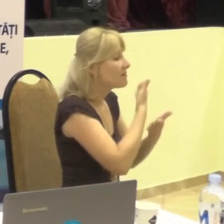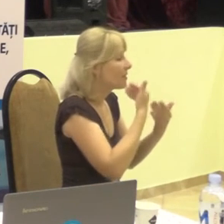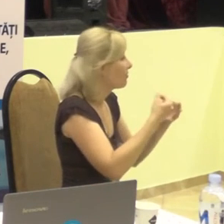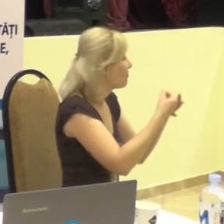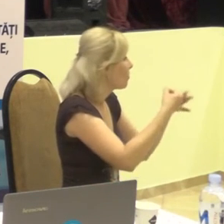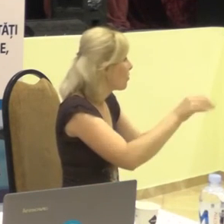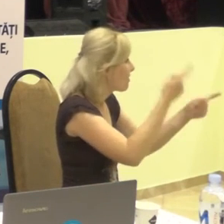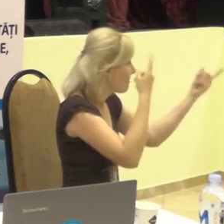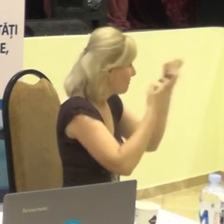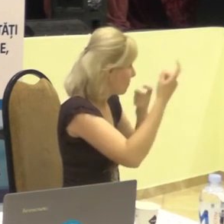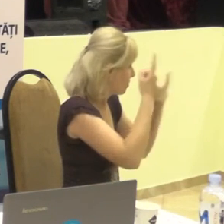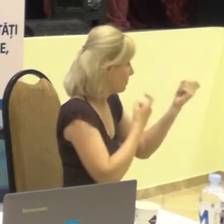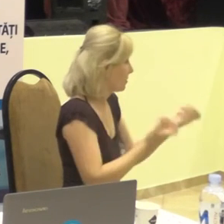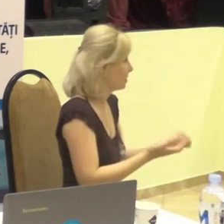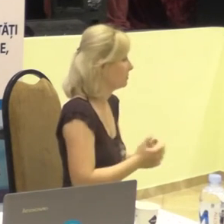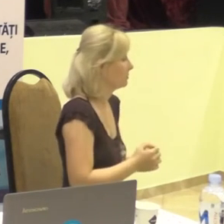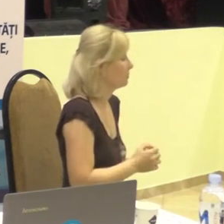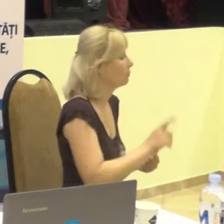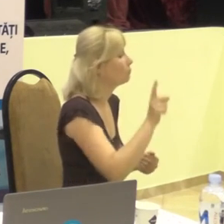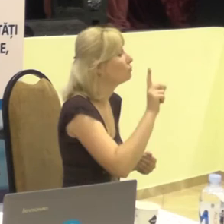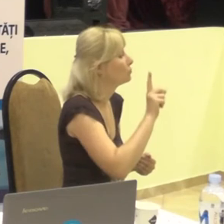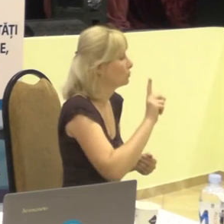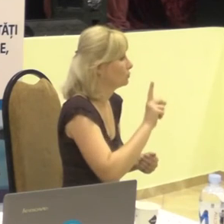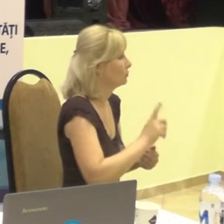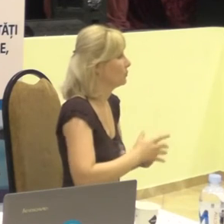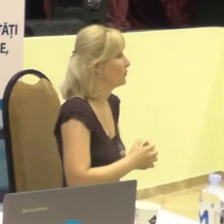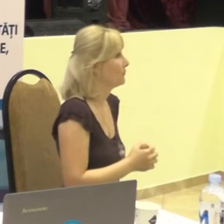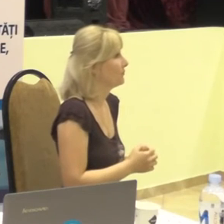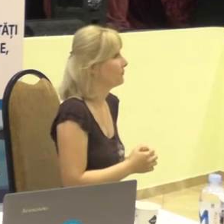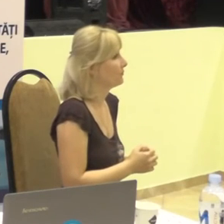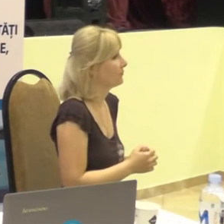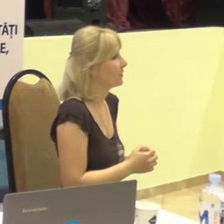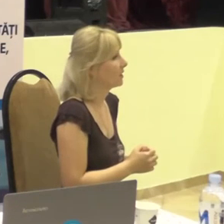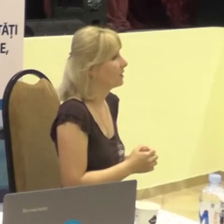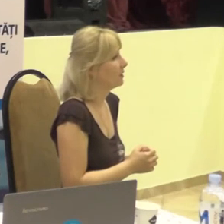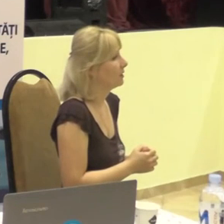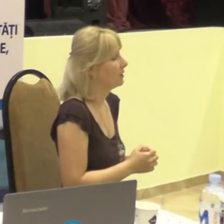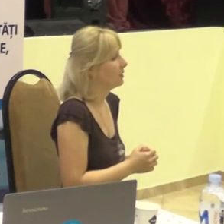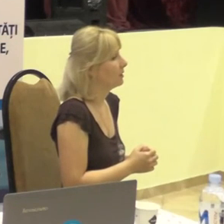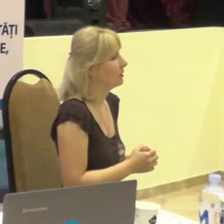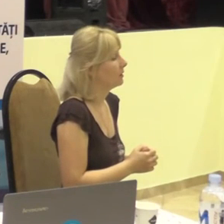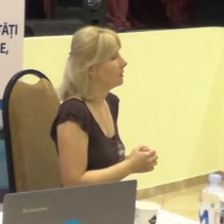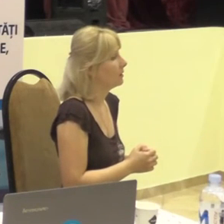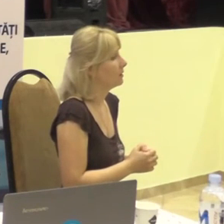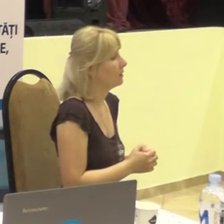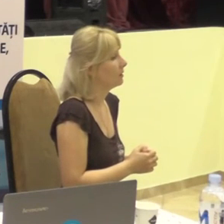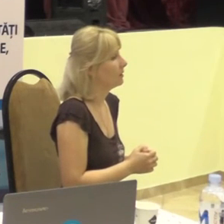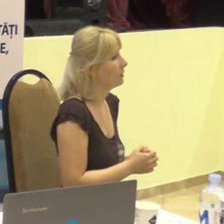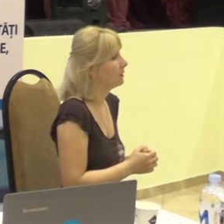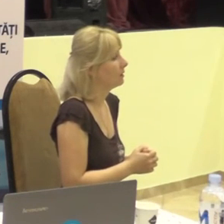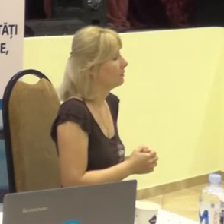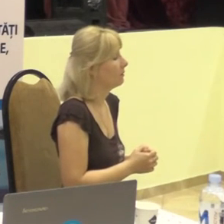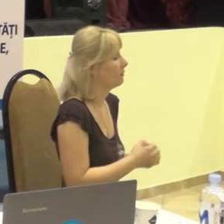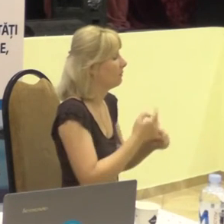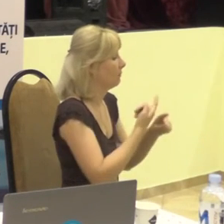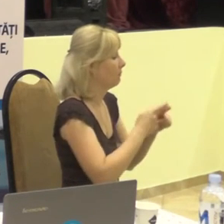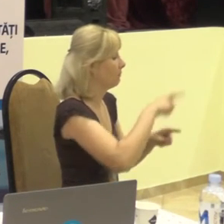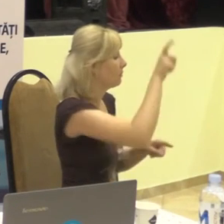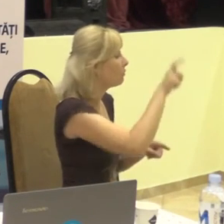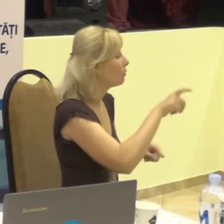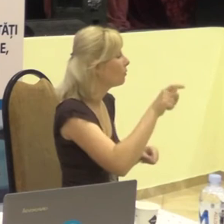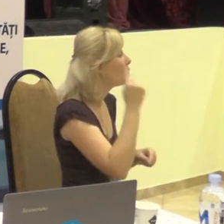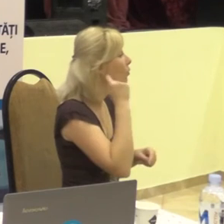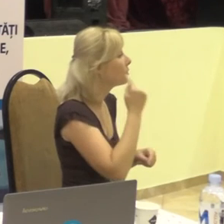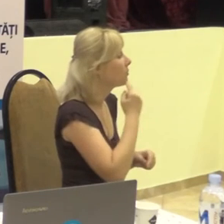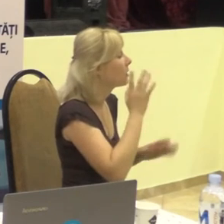Pentru că ei vedeau